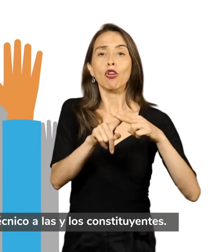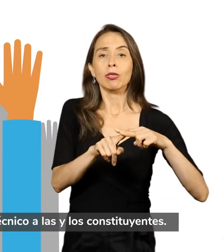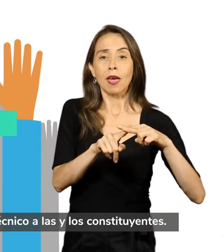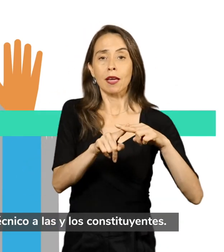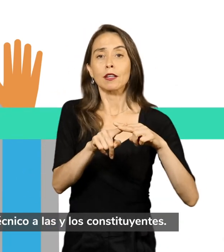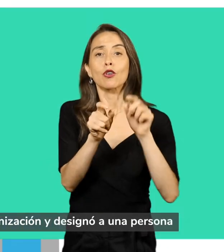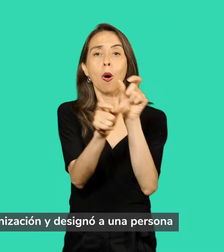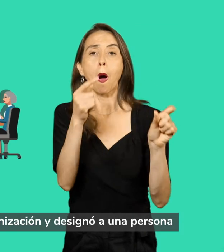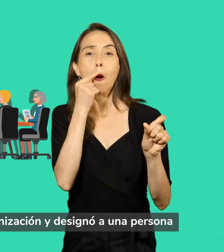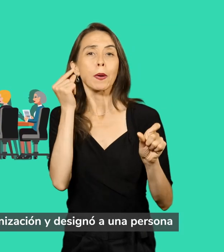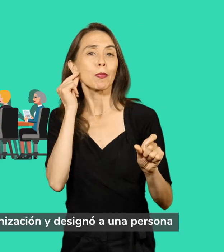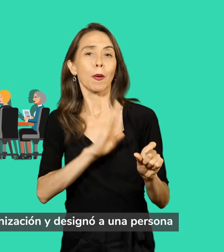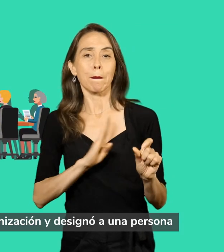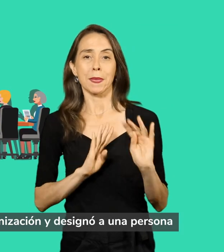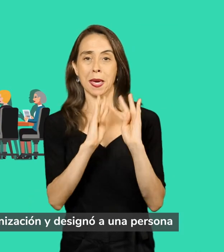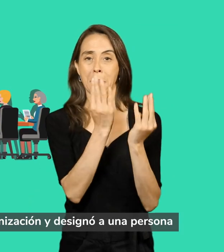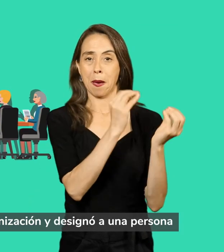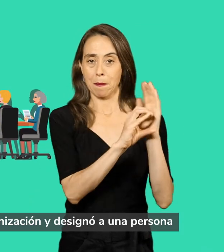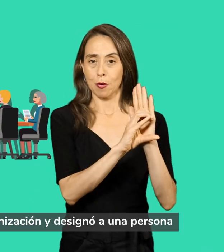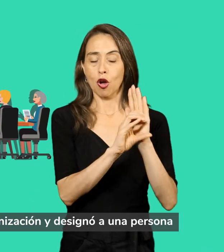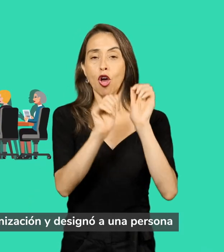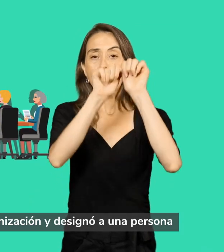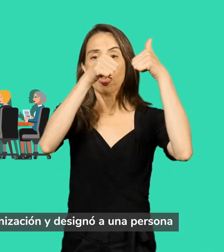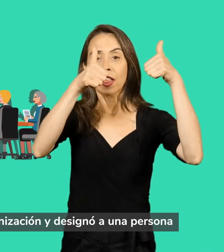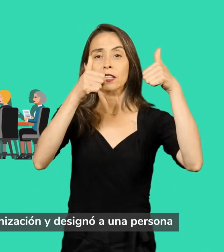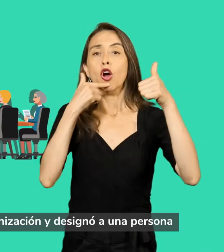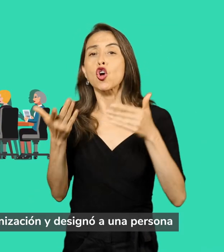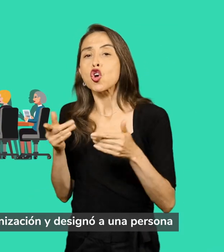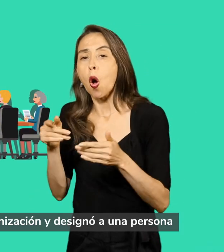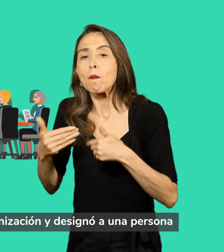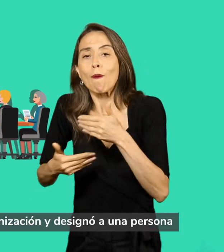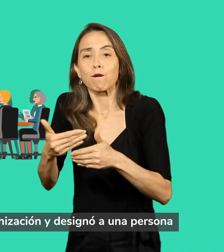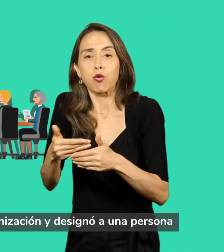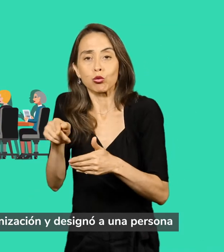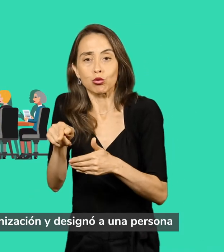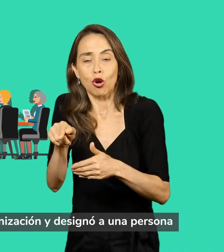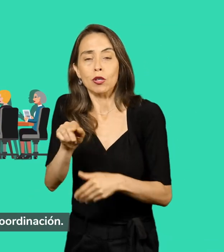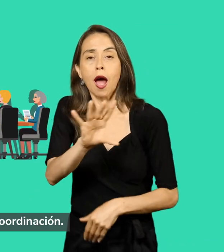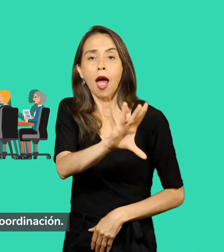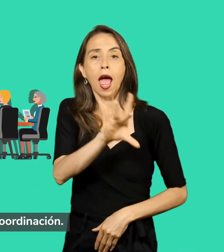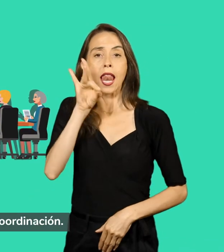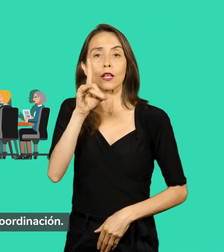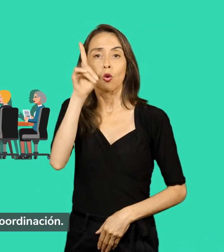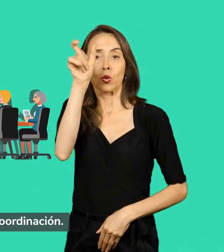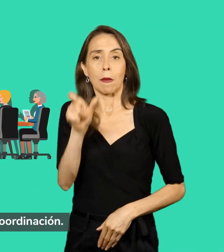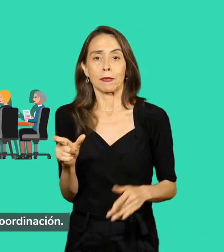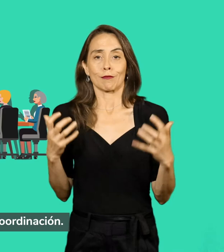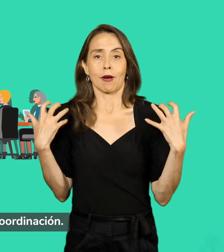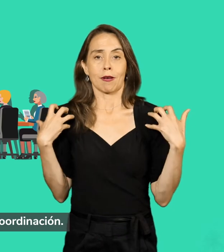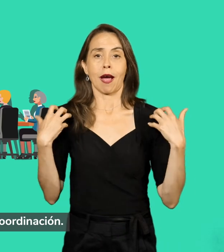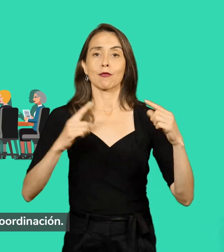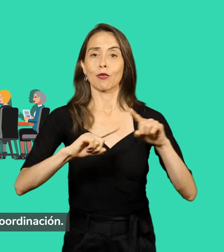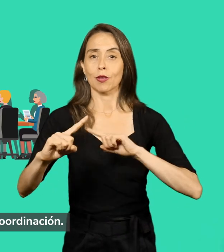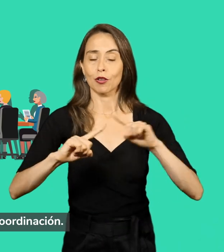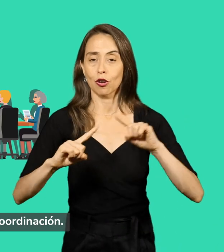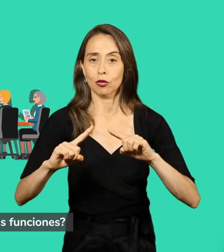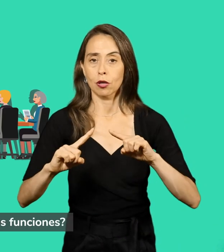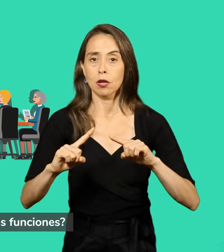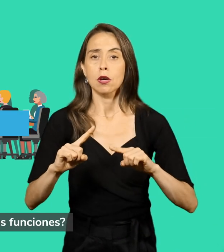La Mesa Directiva definió su organización y designó una persona a cargo de la coordinación. ¿Cuáles son sus funciones?